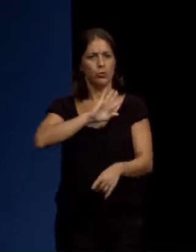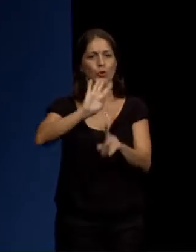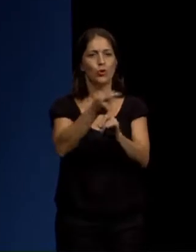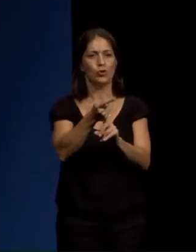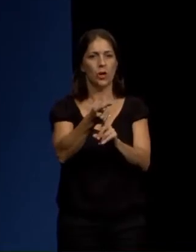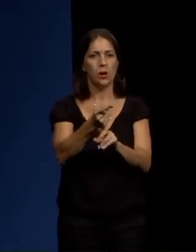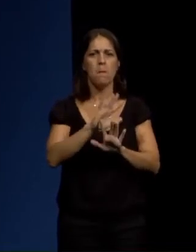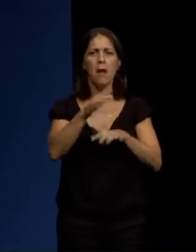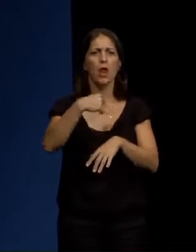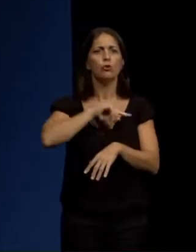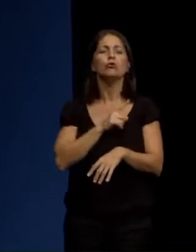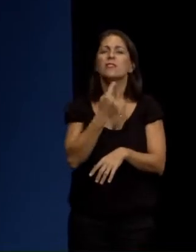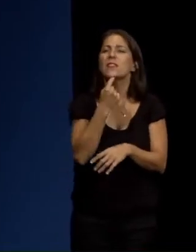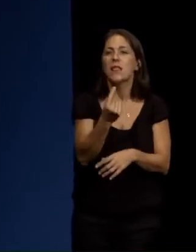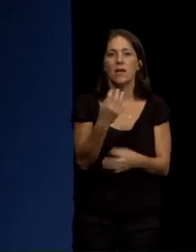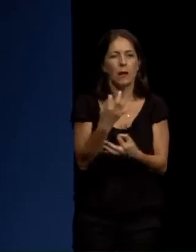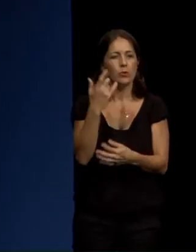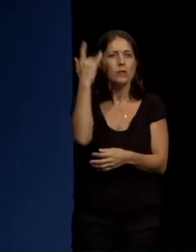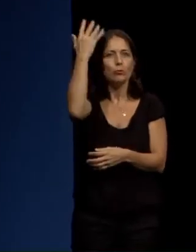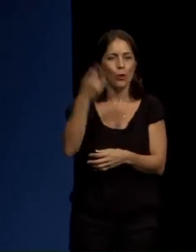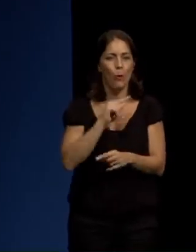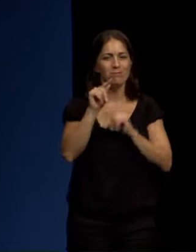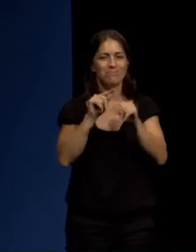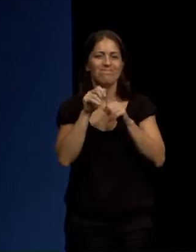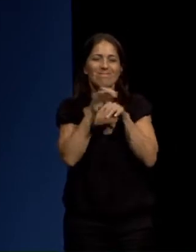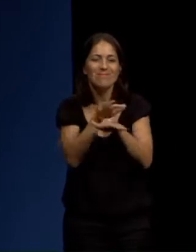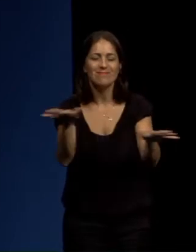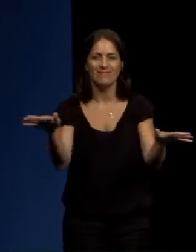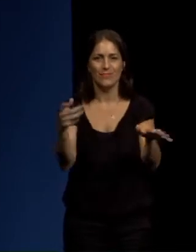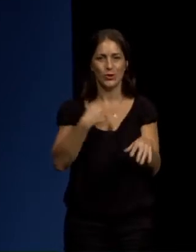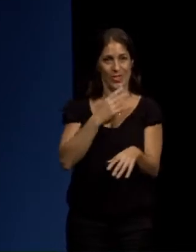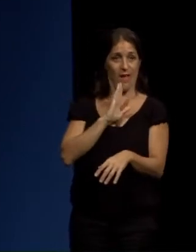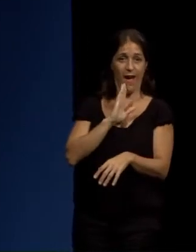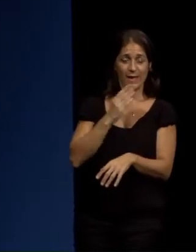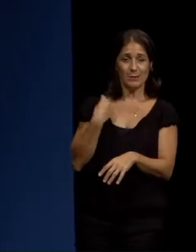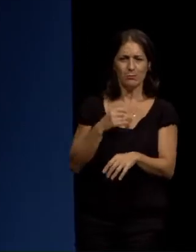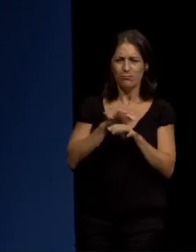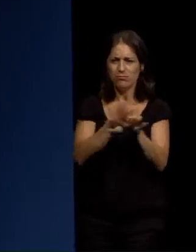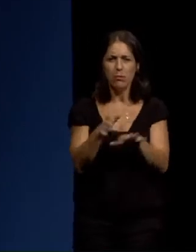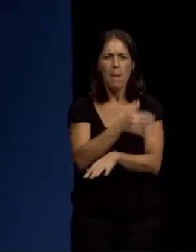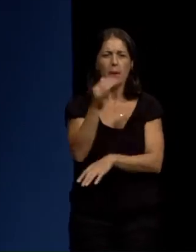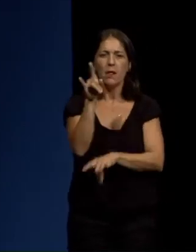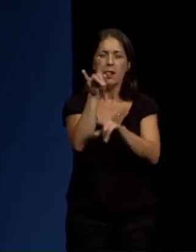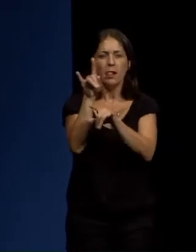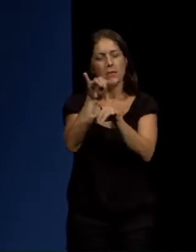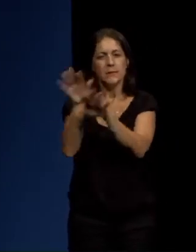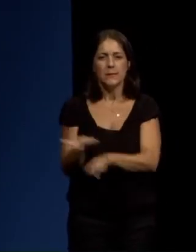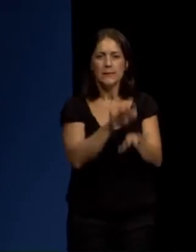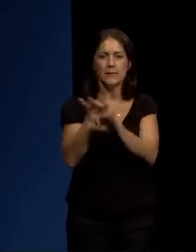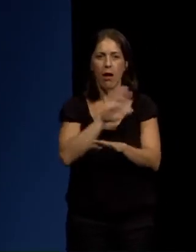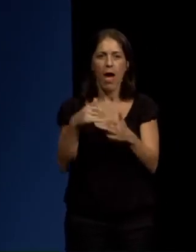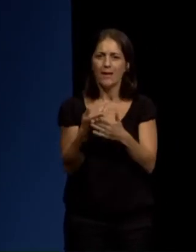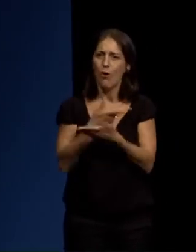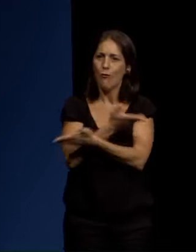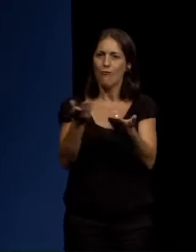Dende Marea queremos trasladarvos esta ilusión da que falaba antes e tamén convencermos para que confíedes en nos e podamos